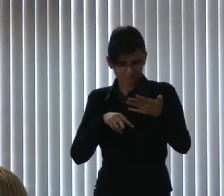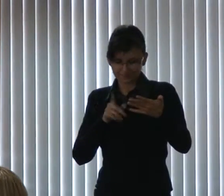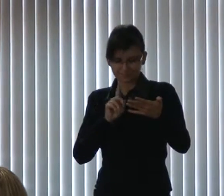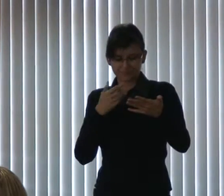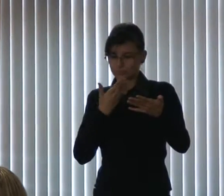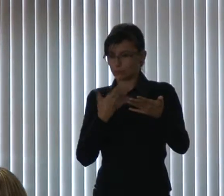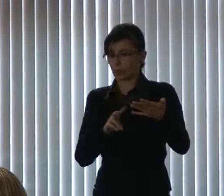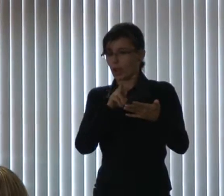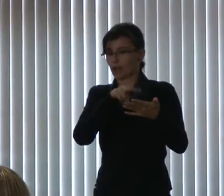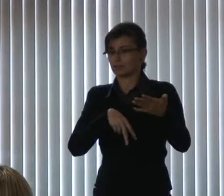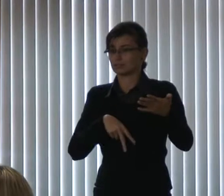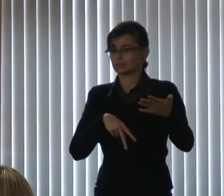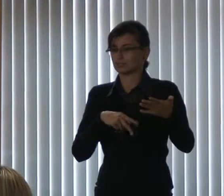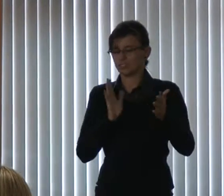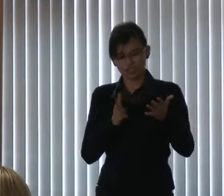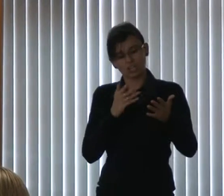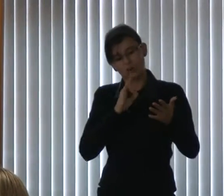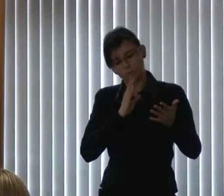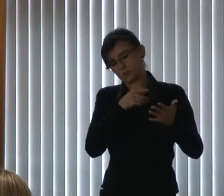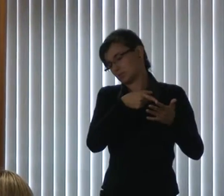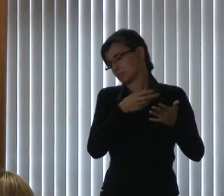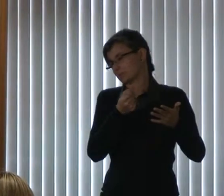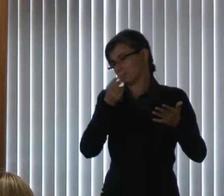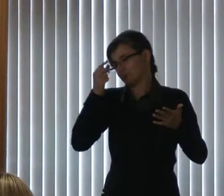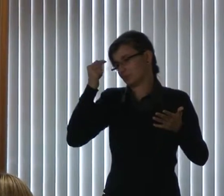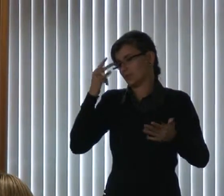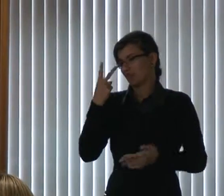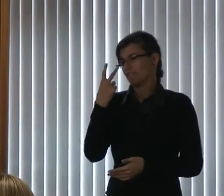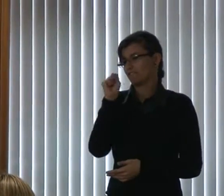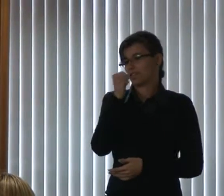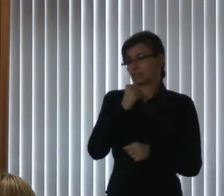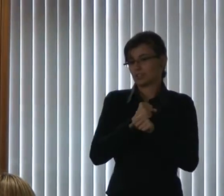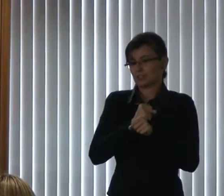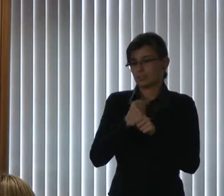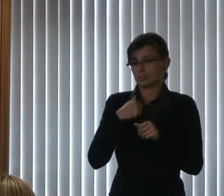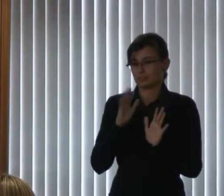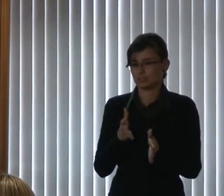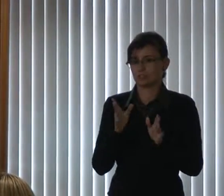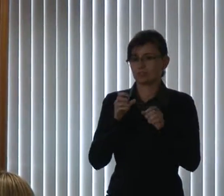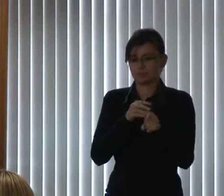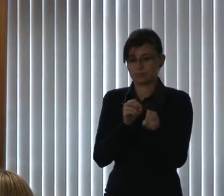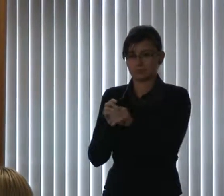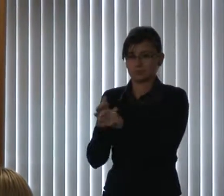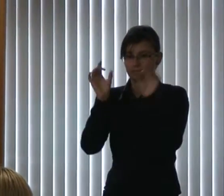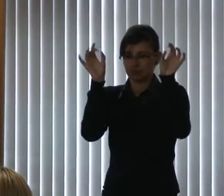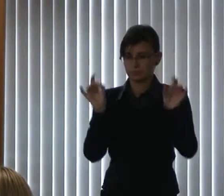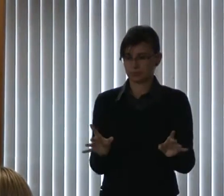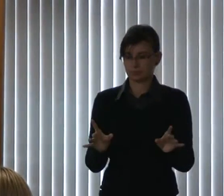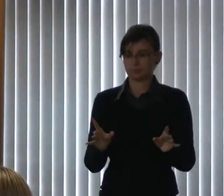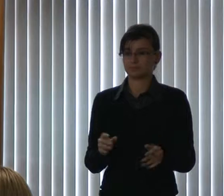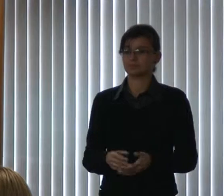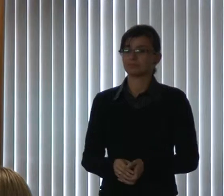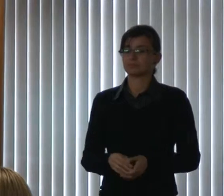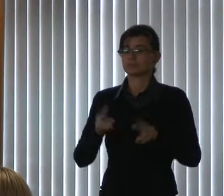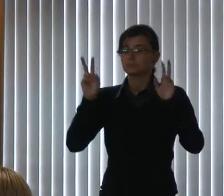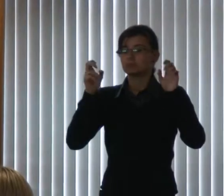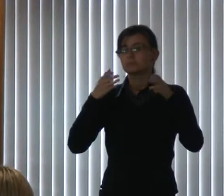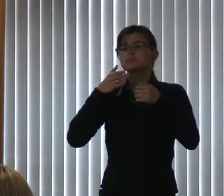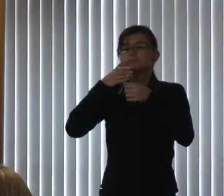Bacete, em quantos anos? 28 anos na educação especial. Quando se fala em acessibilidade, nós temos que pensar um